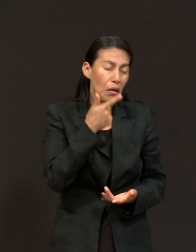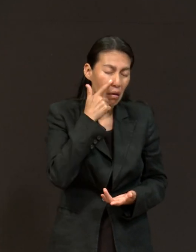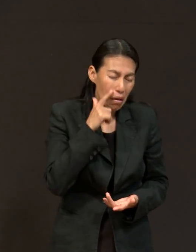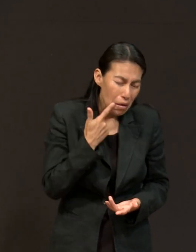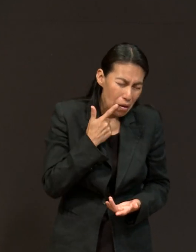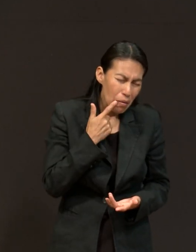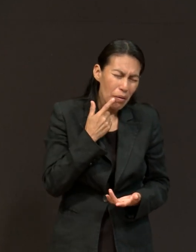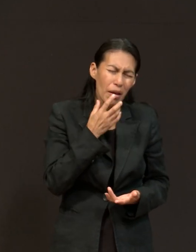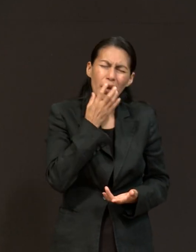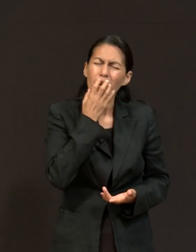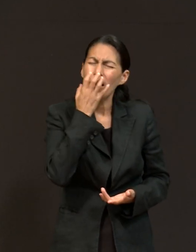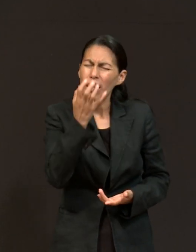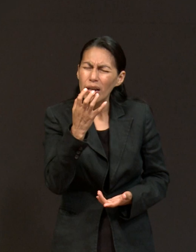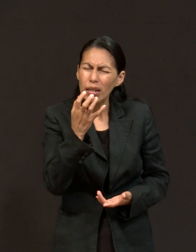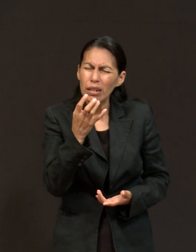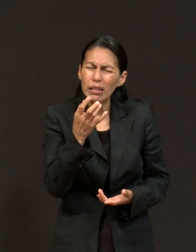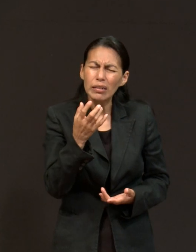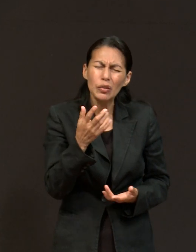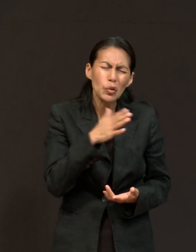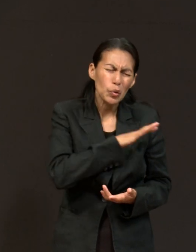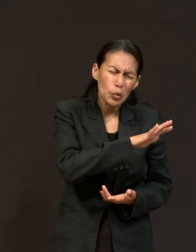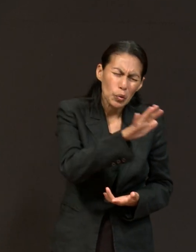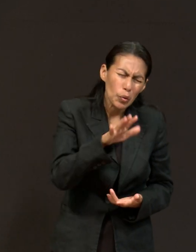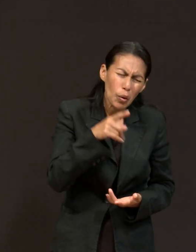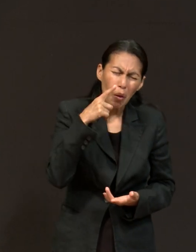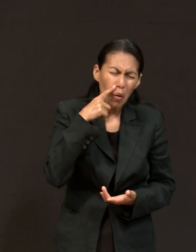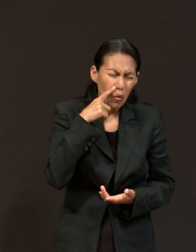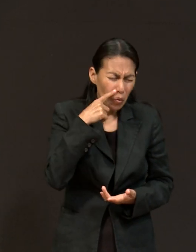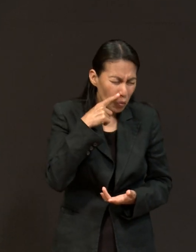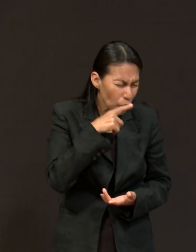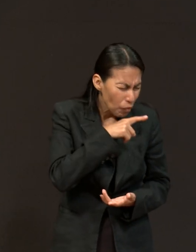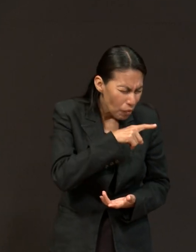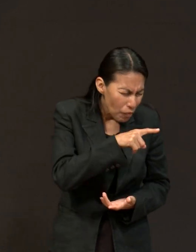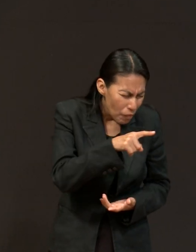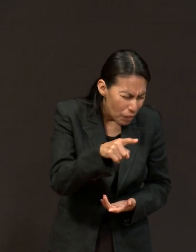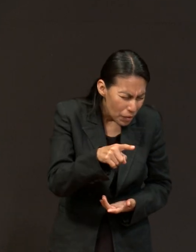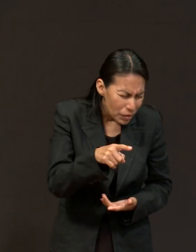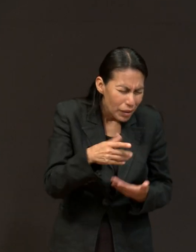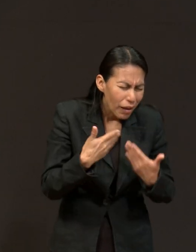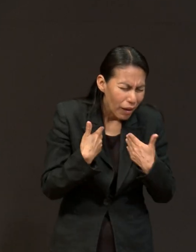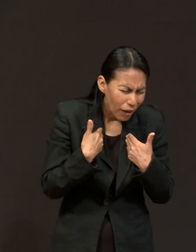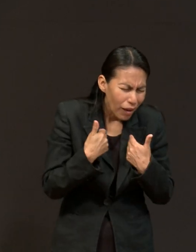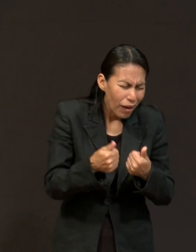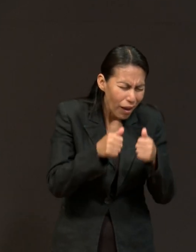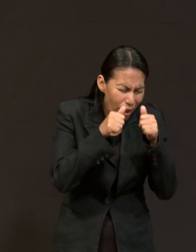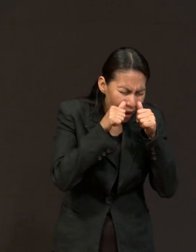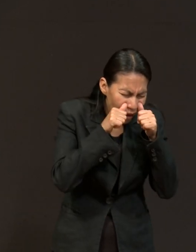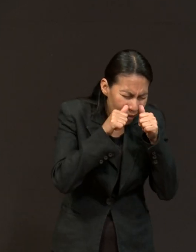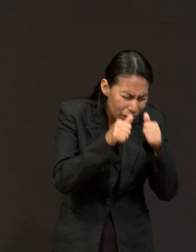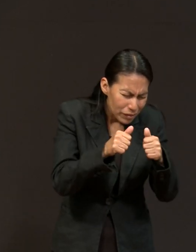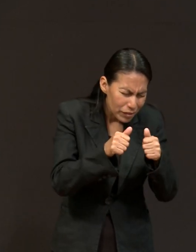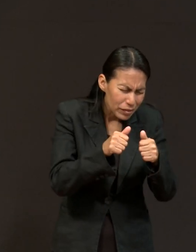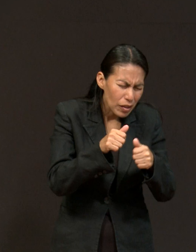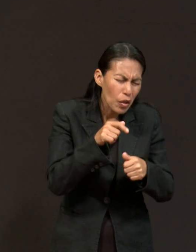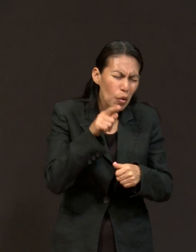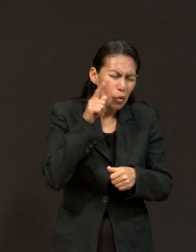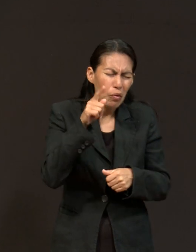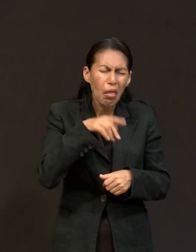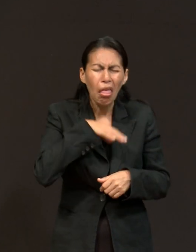de tus hijos. No pasa desapercibido ninguna de las lágrimas que tus hijos tienen en